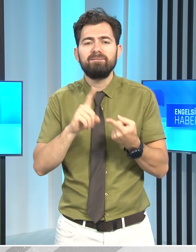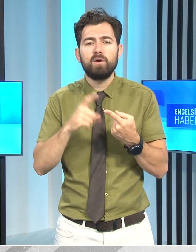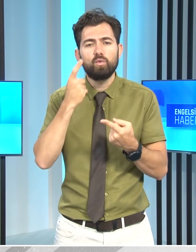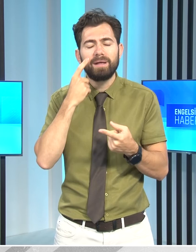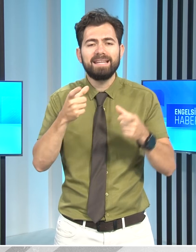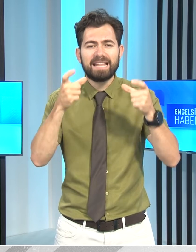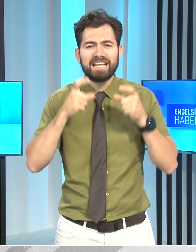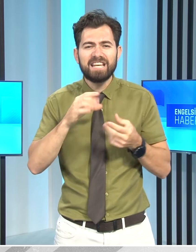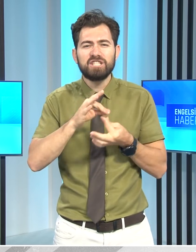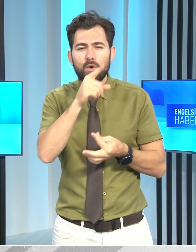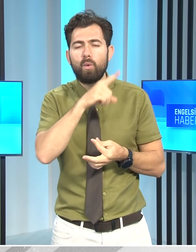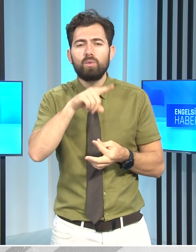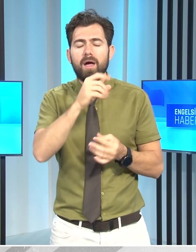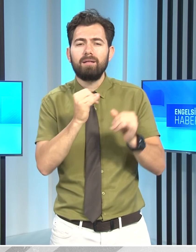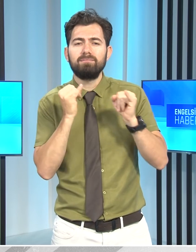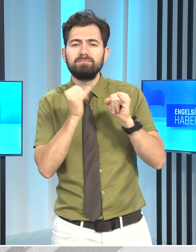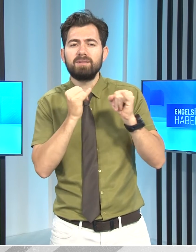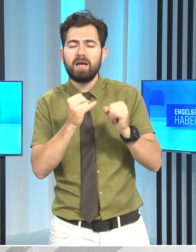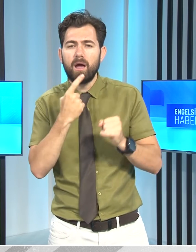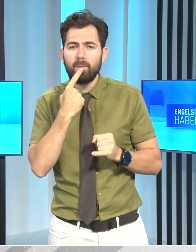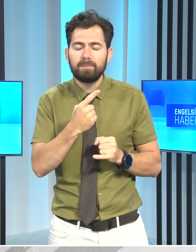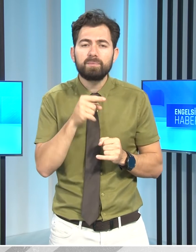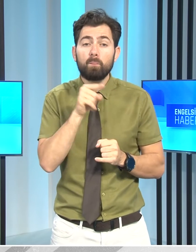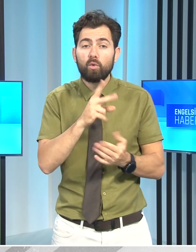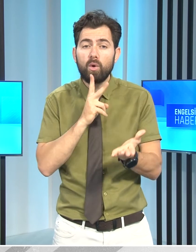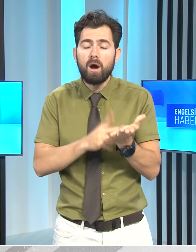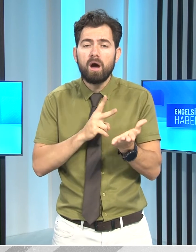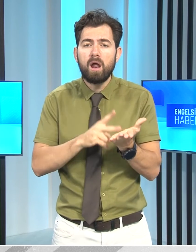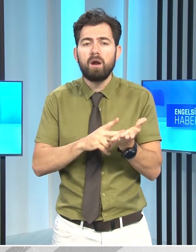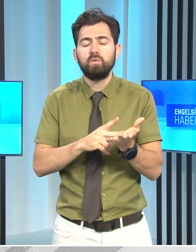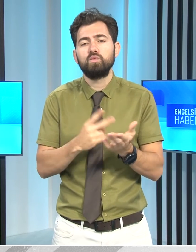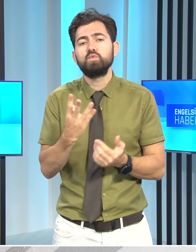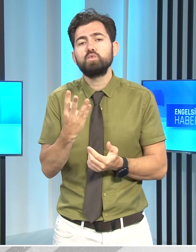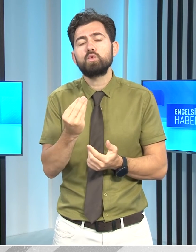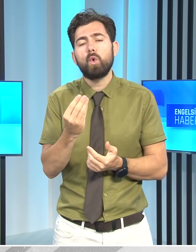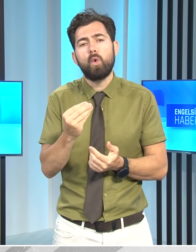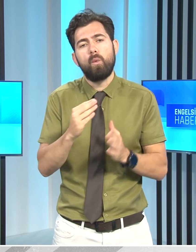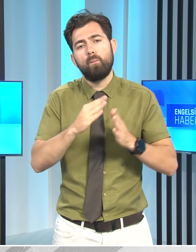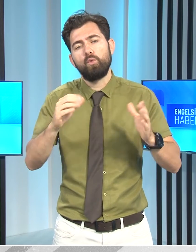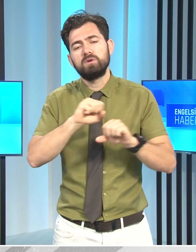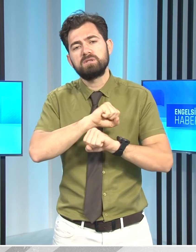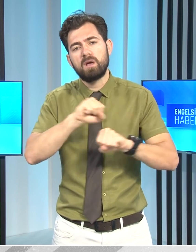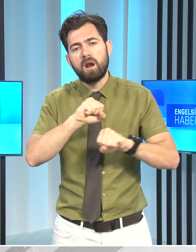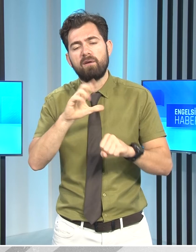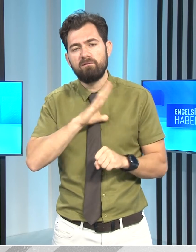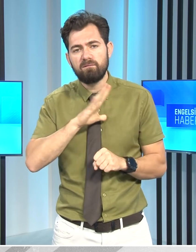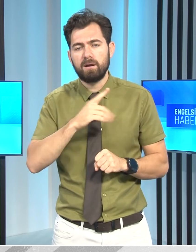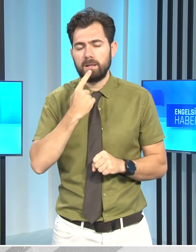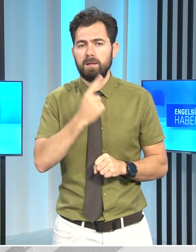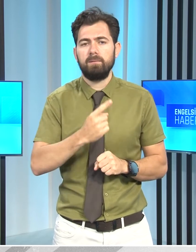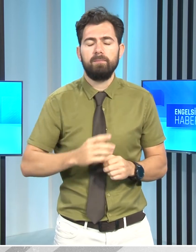tepki göstererek, verilen kararla kamu vicdanının çok büyük bir yara aldığını kaydettiler.